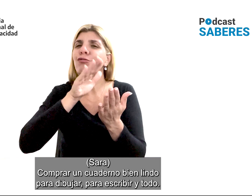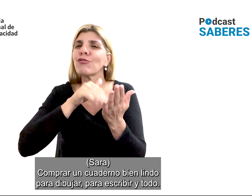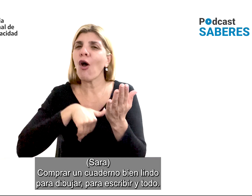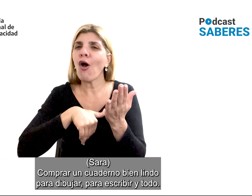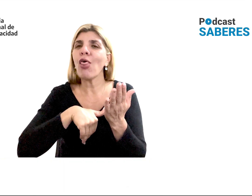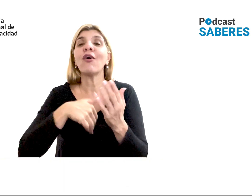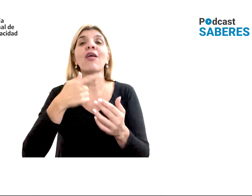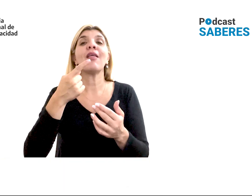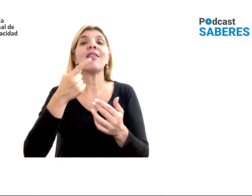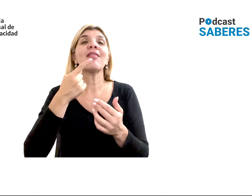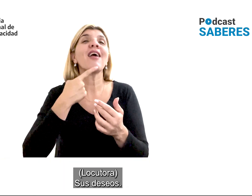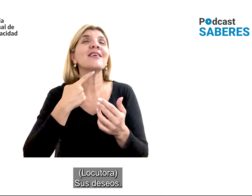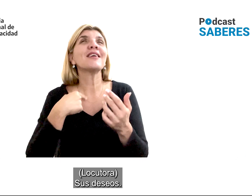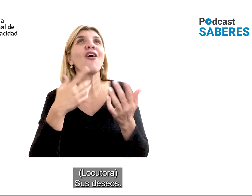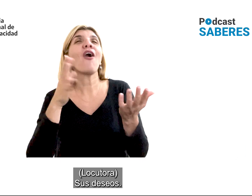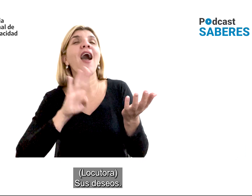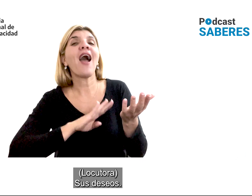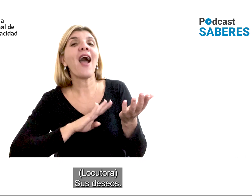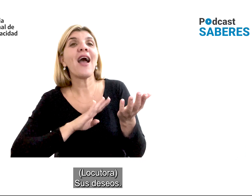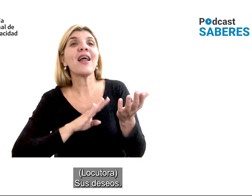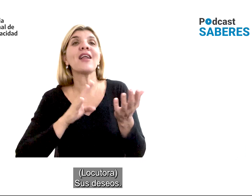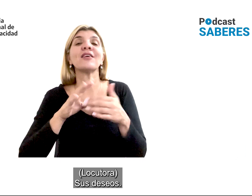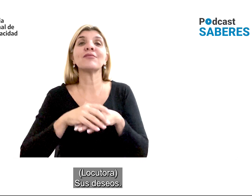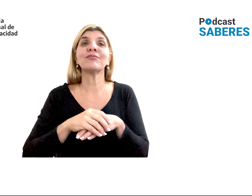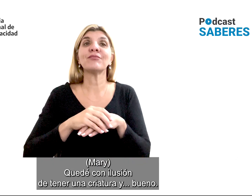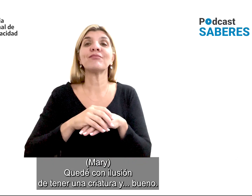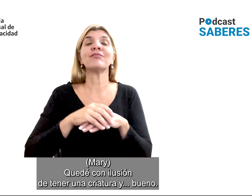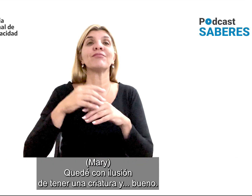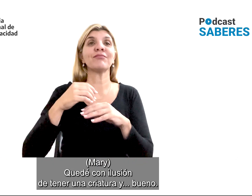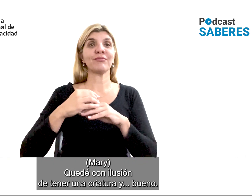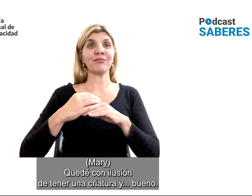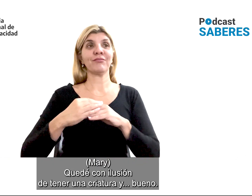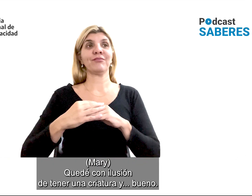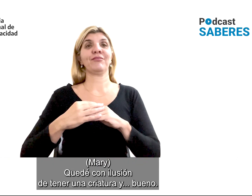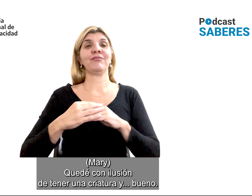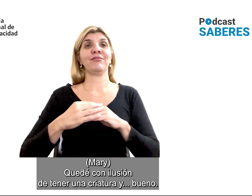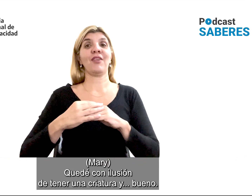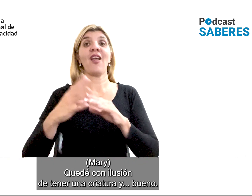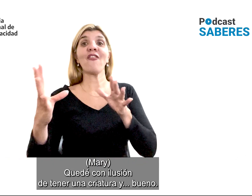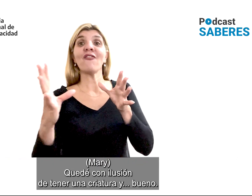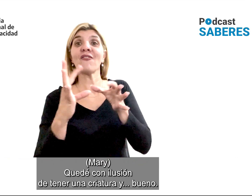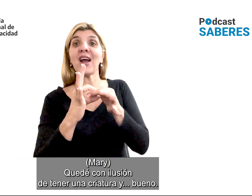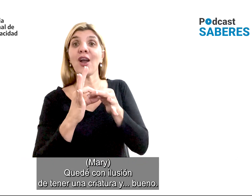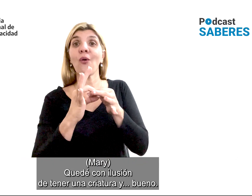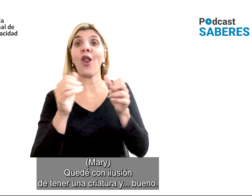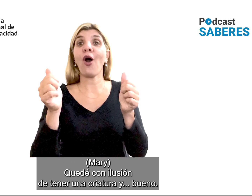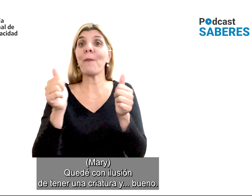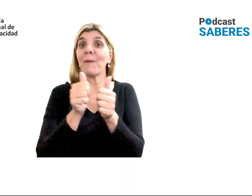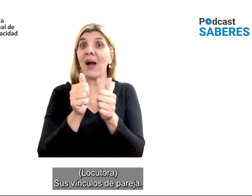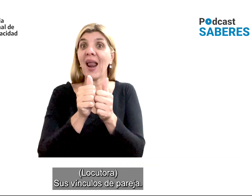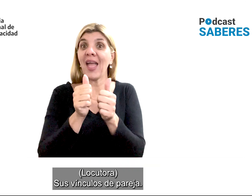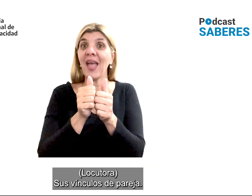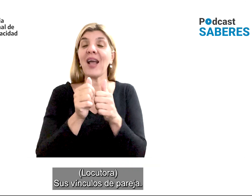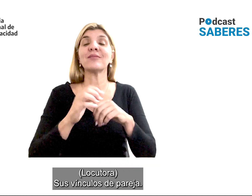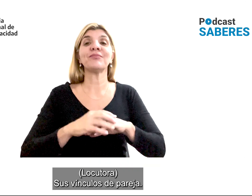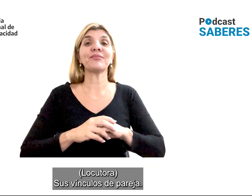escribir y todo, sus deseos. Que me doy con la ilusión de temer a una criatura y demás.